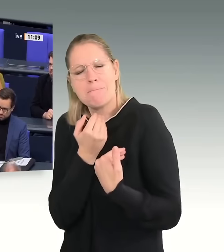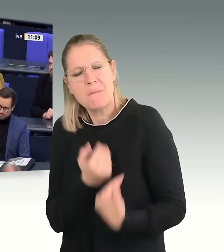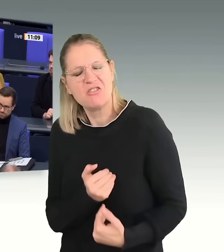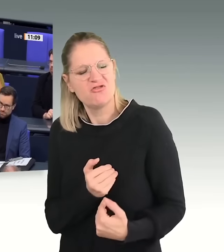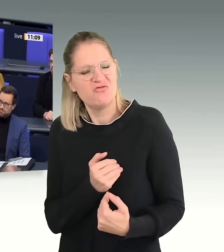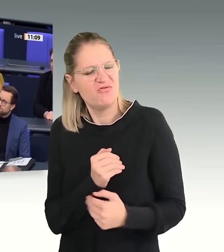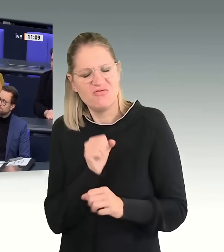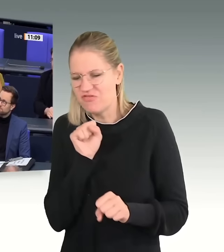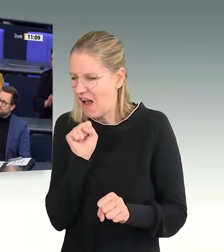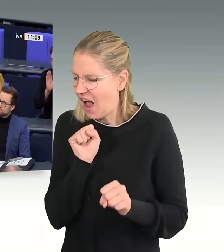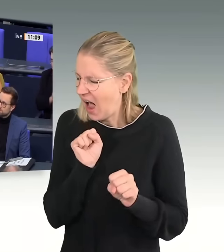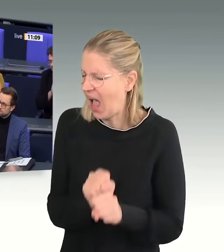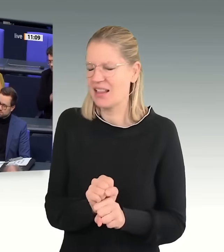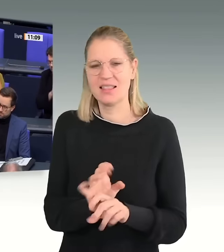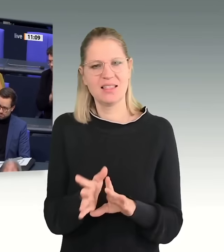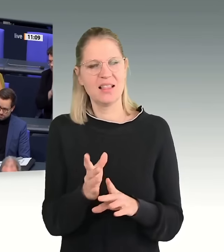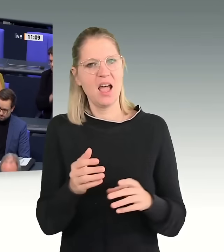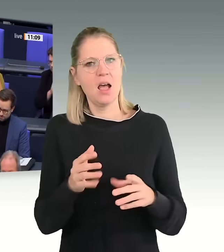Sie diesen Bundestag bald nicht mehr angehören.